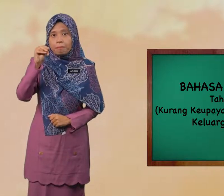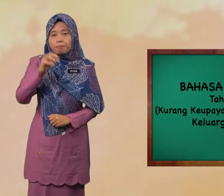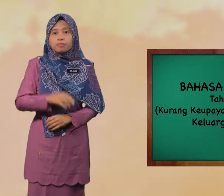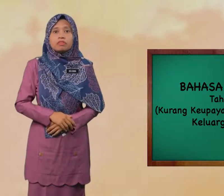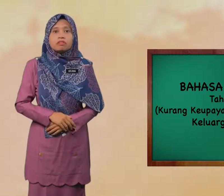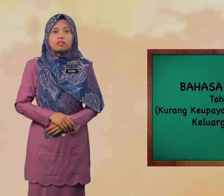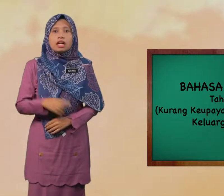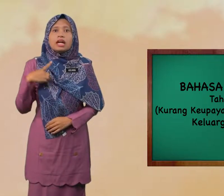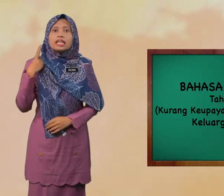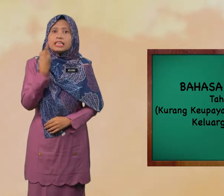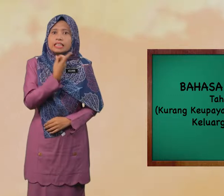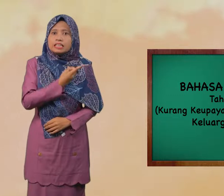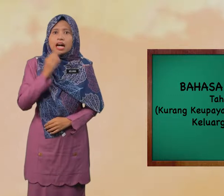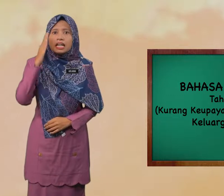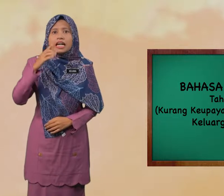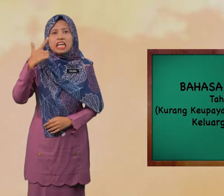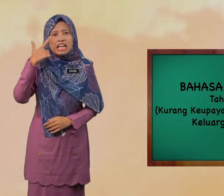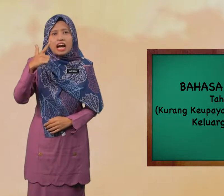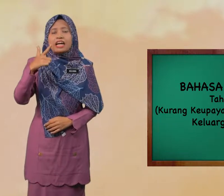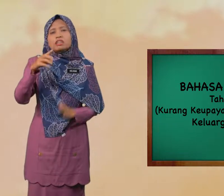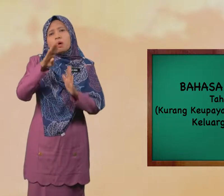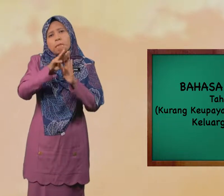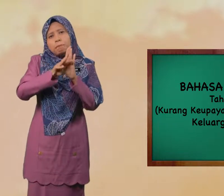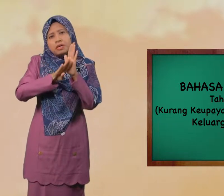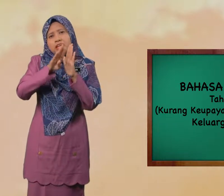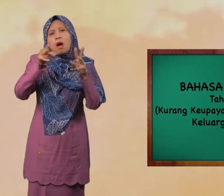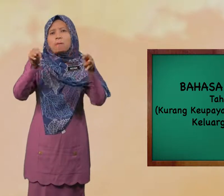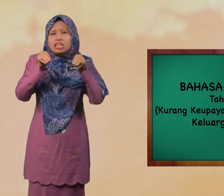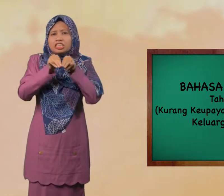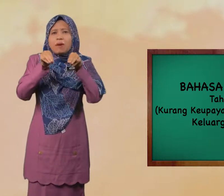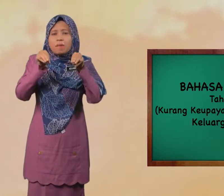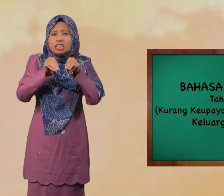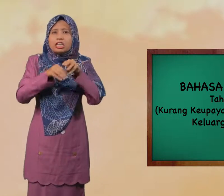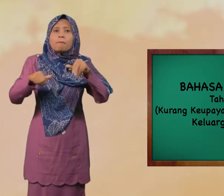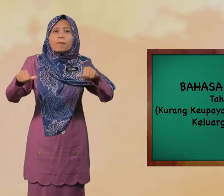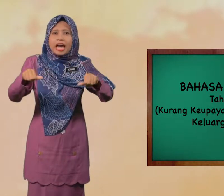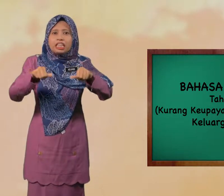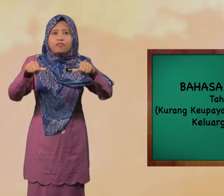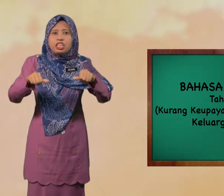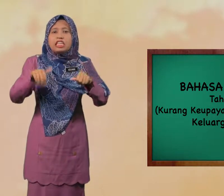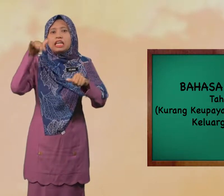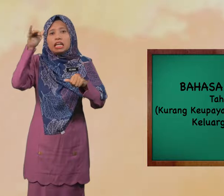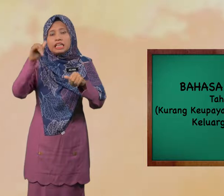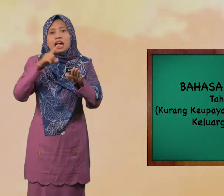Kita akan lihat bermacam-macam aktiviti yang